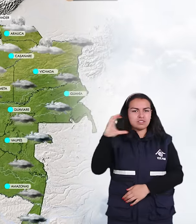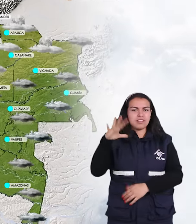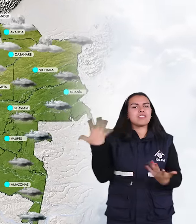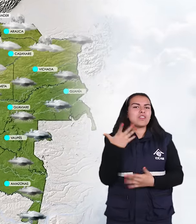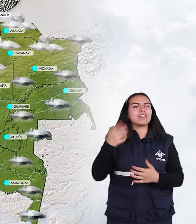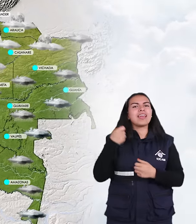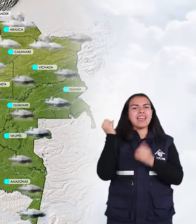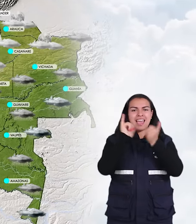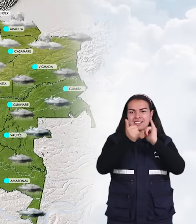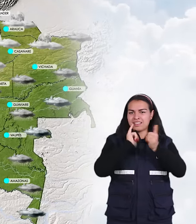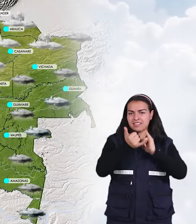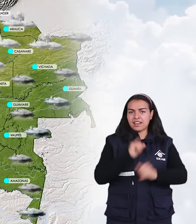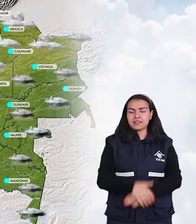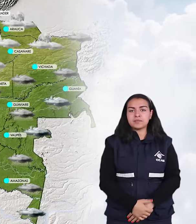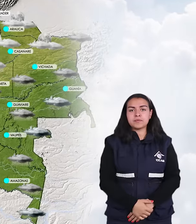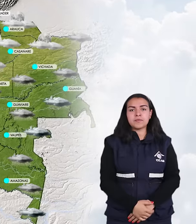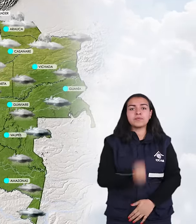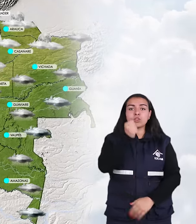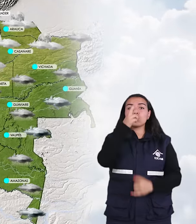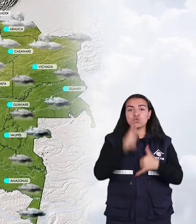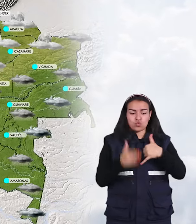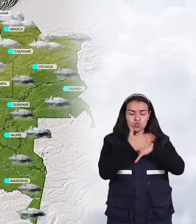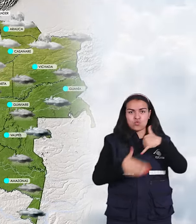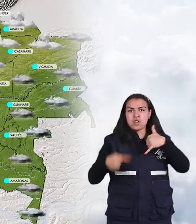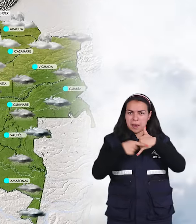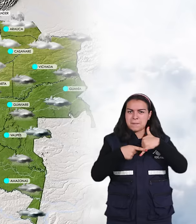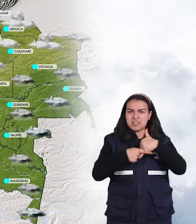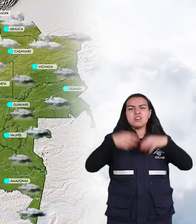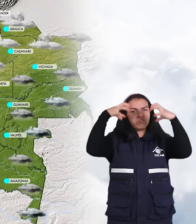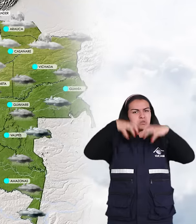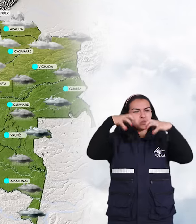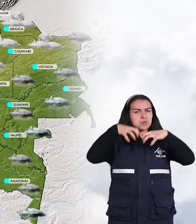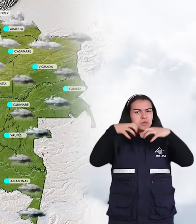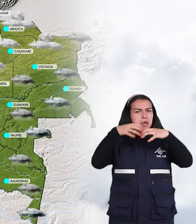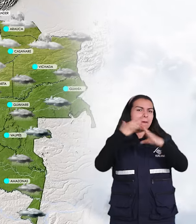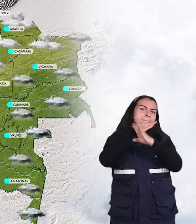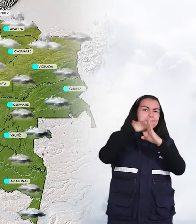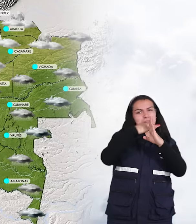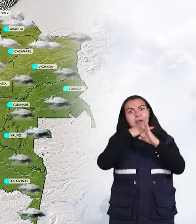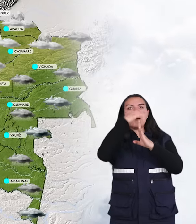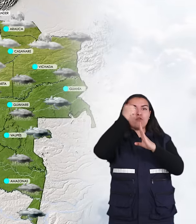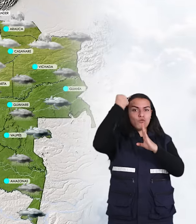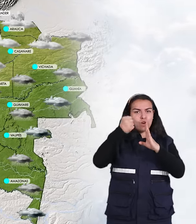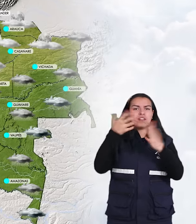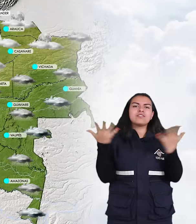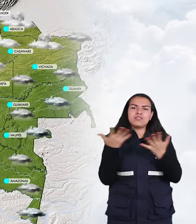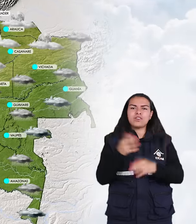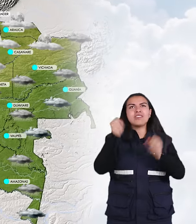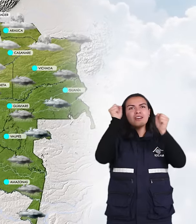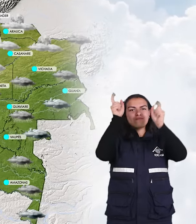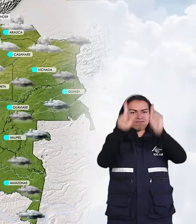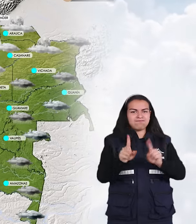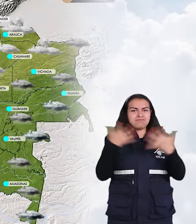de Casanare. El sur del territorio nacional, la región amazónica con lluvias de carácter entre moderadas y fuertes, con actividad eléctrica